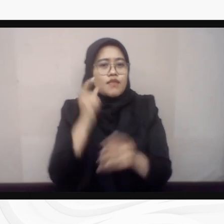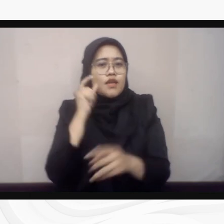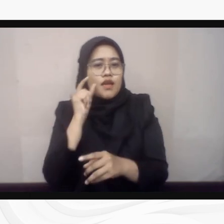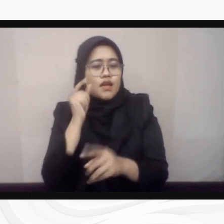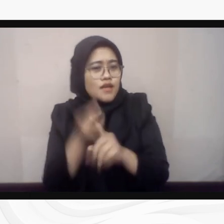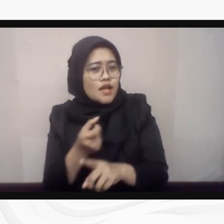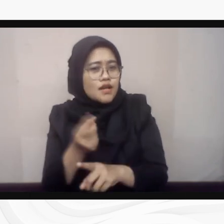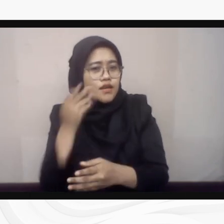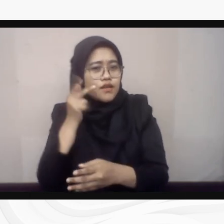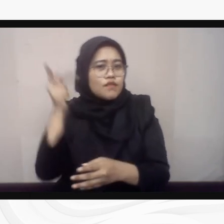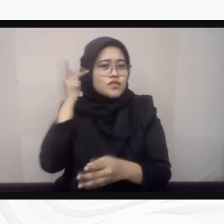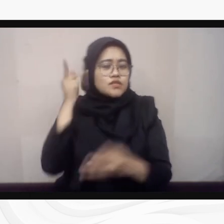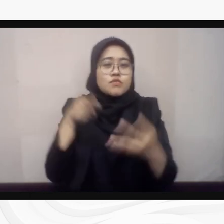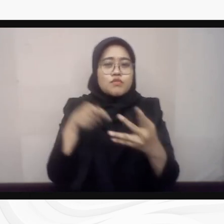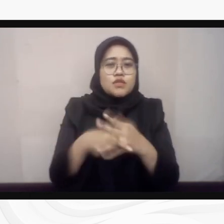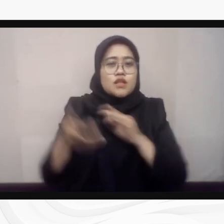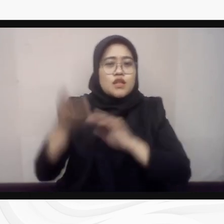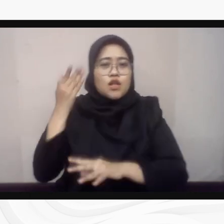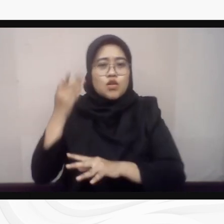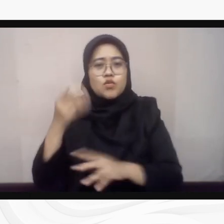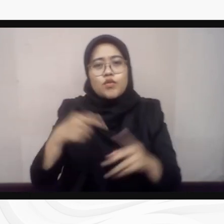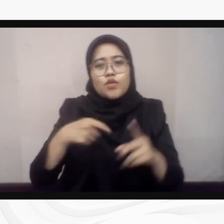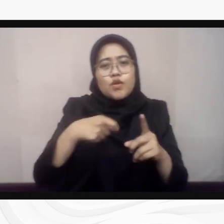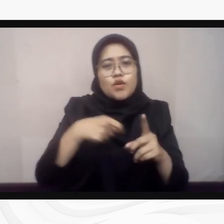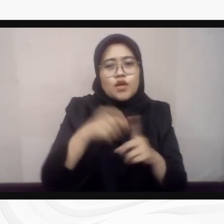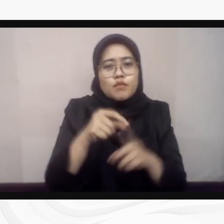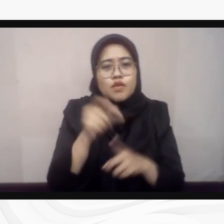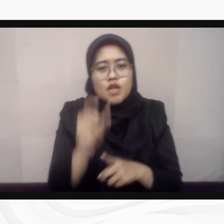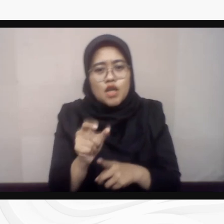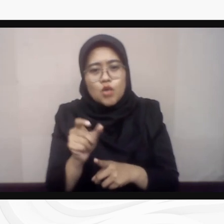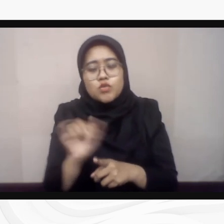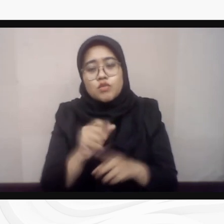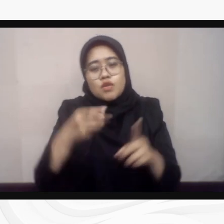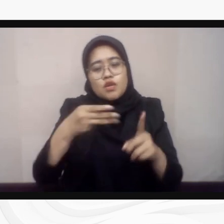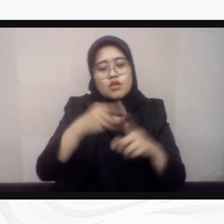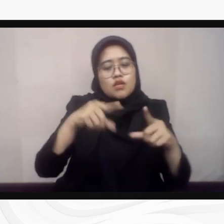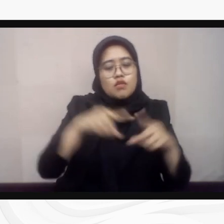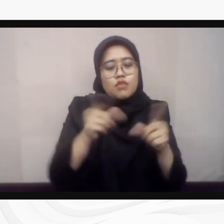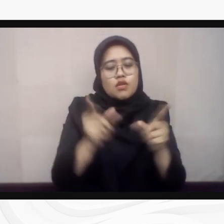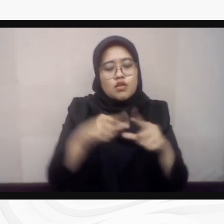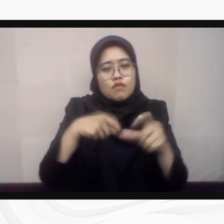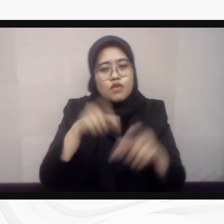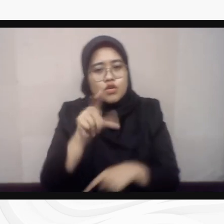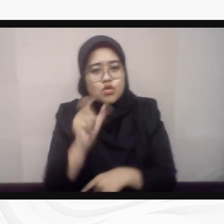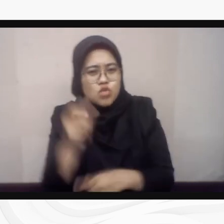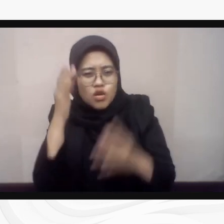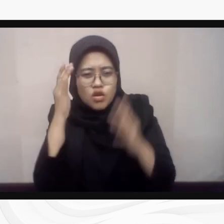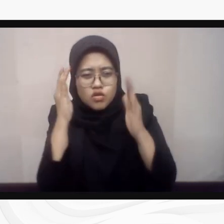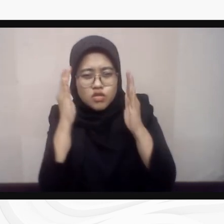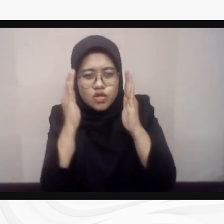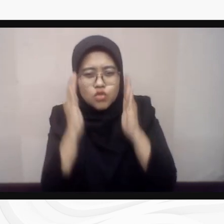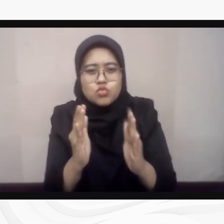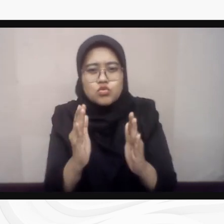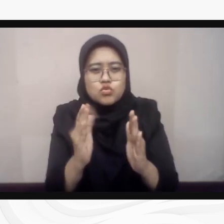Komisi Pemilihan Umum dan Badan Pengawas Pemilu perlu lebih serius untuk memastikan penyenggaraan pilkada yang inklusif. Hal ini